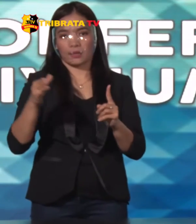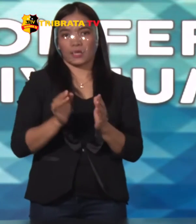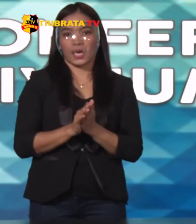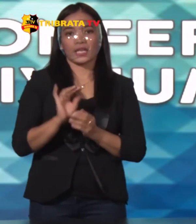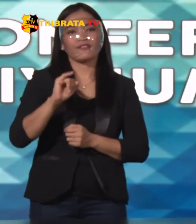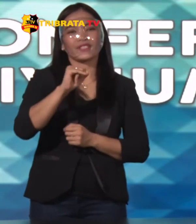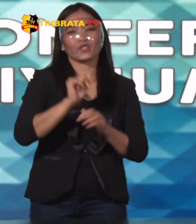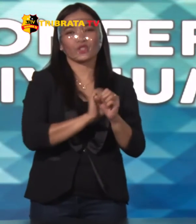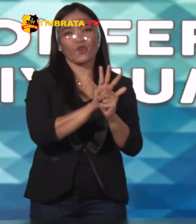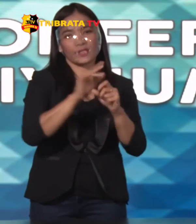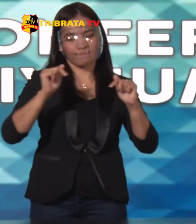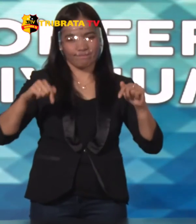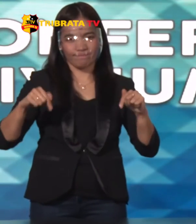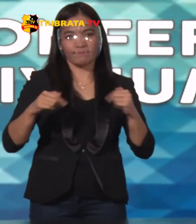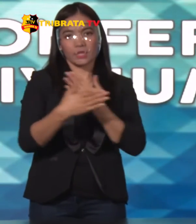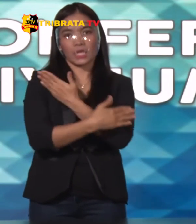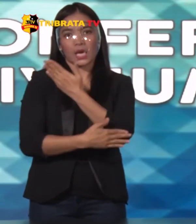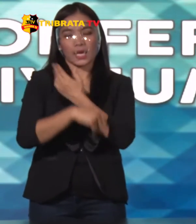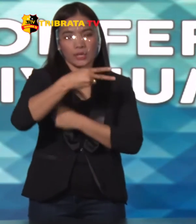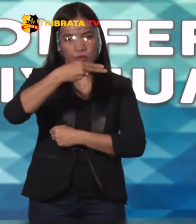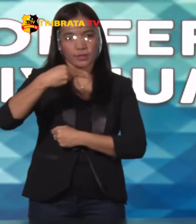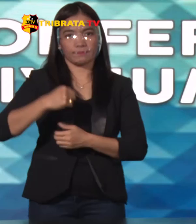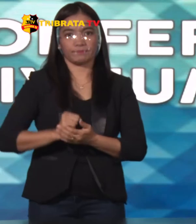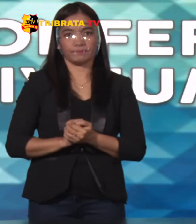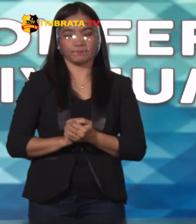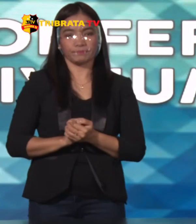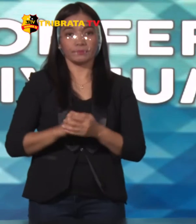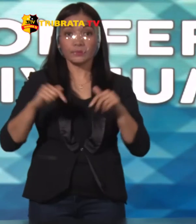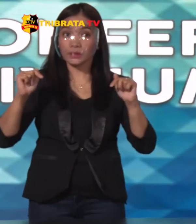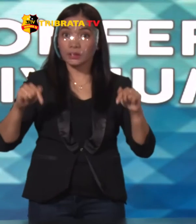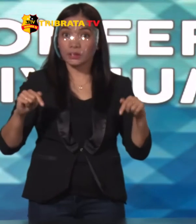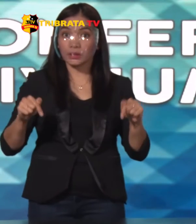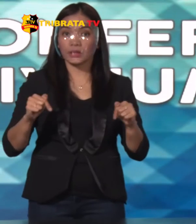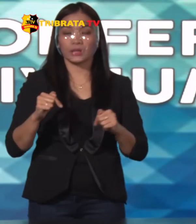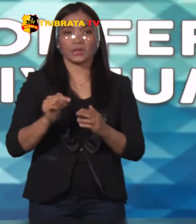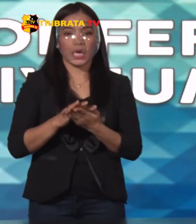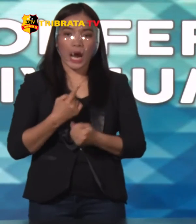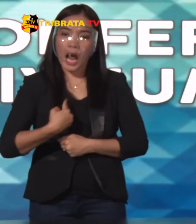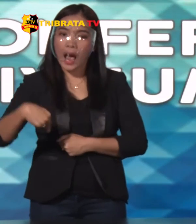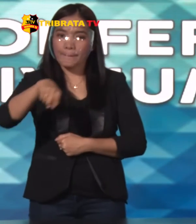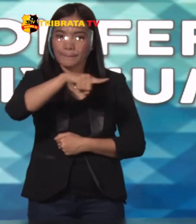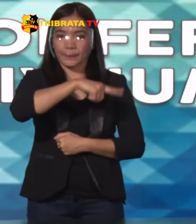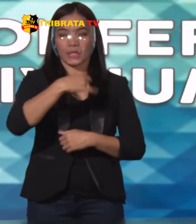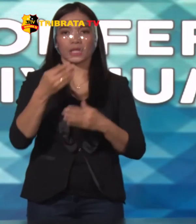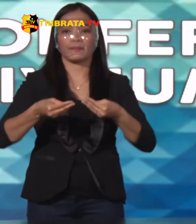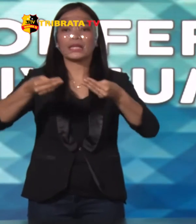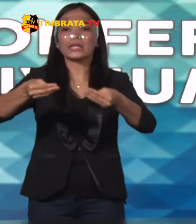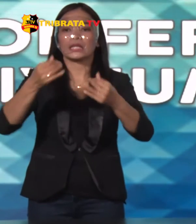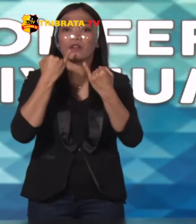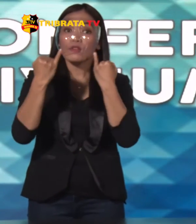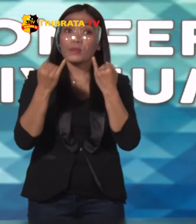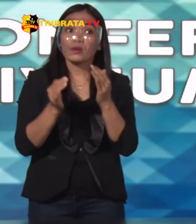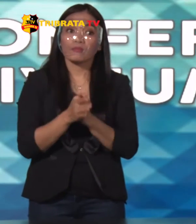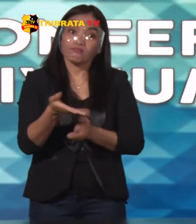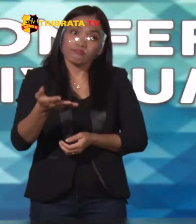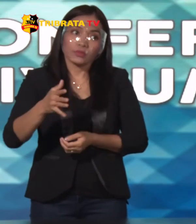Virus Corona Di negeri ini Ini Satu hal Yang dapat Kami informasikan Mungkin dari